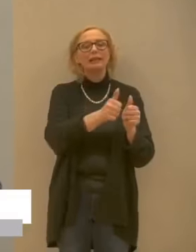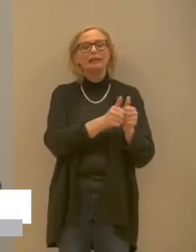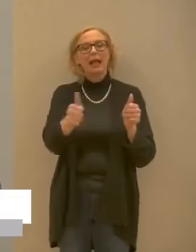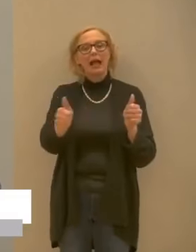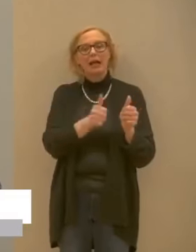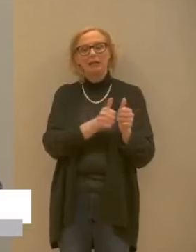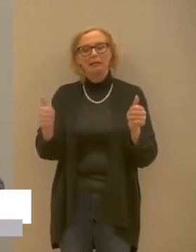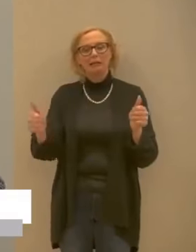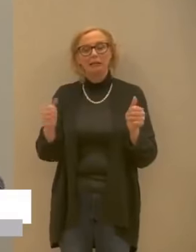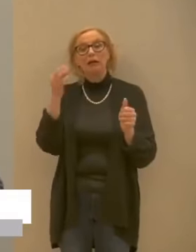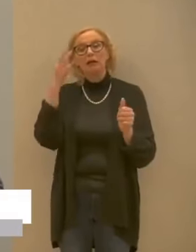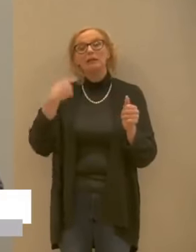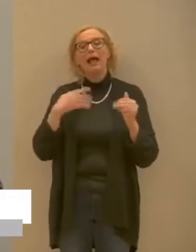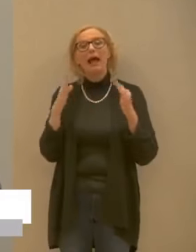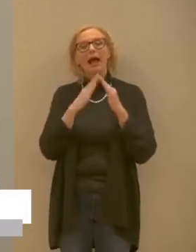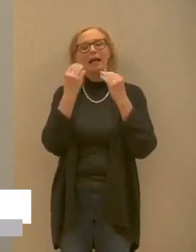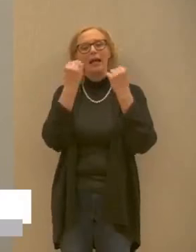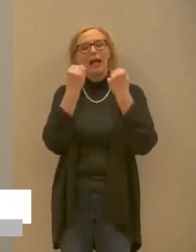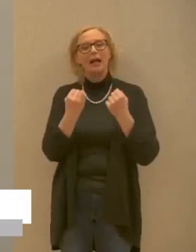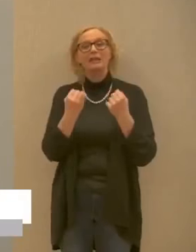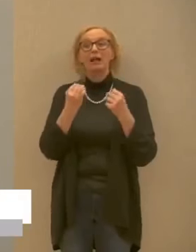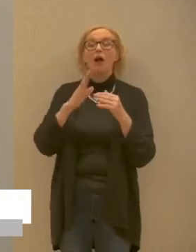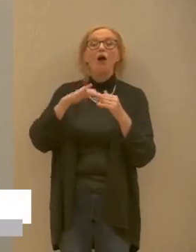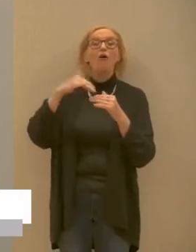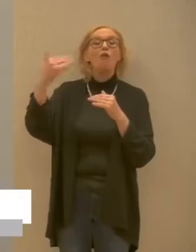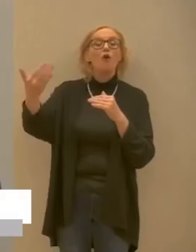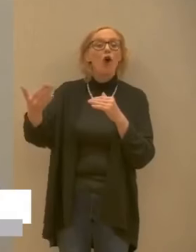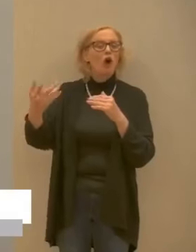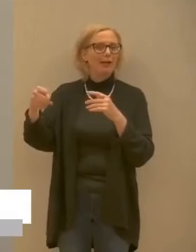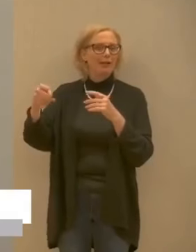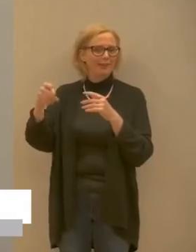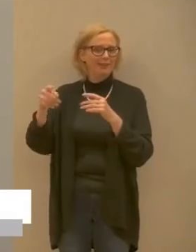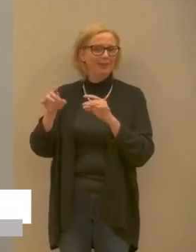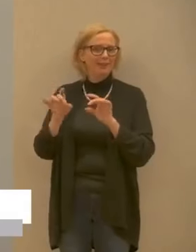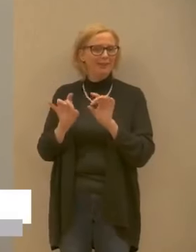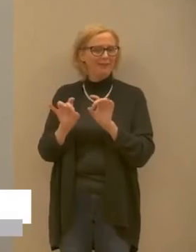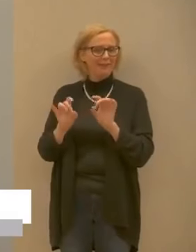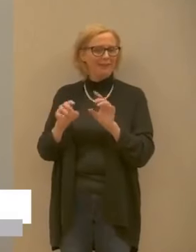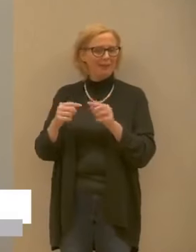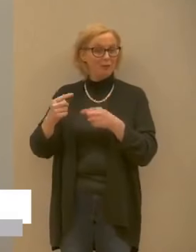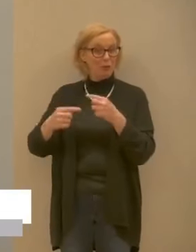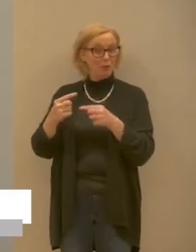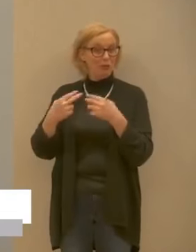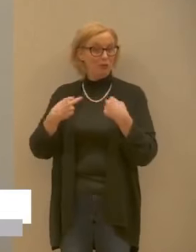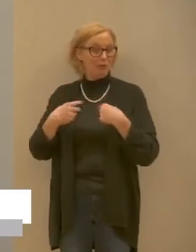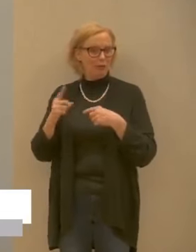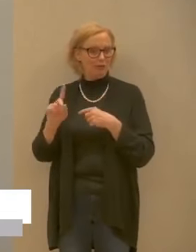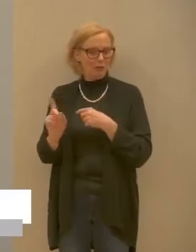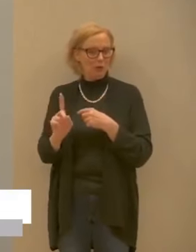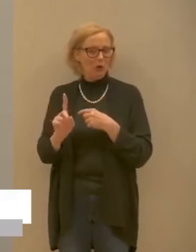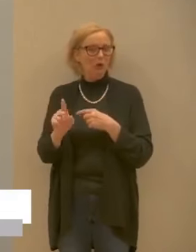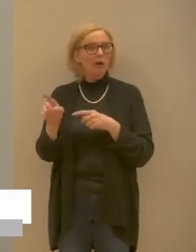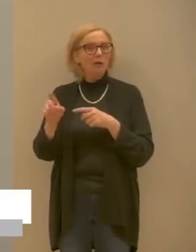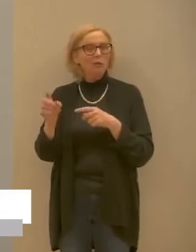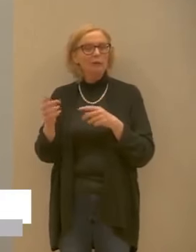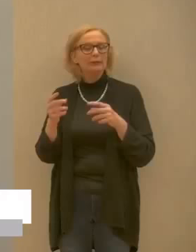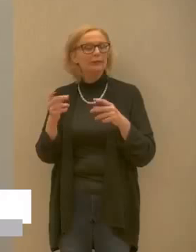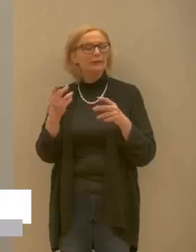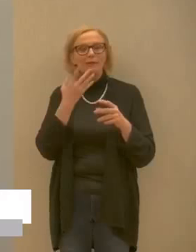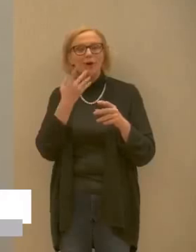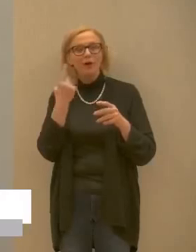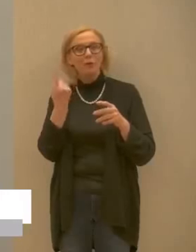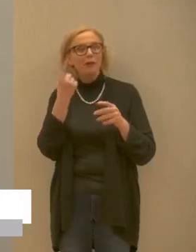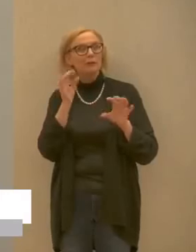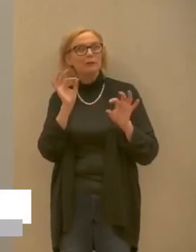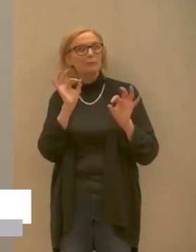rimaniamo in casa il virus fuori non sopravvive cerca qualcuno a cui attaccarsi per poter sopravvivere a un certo